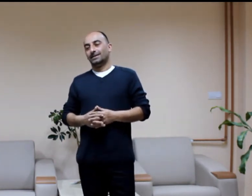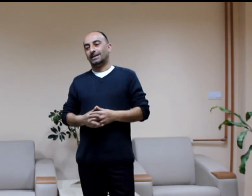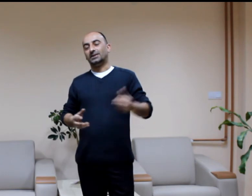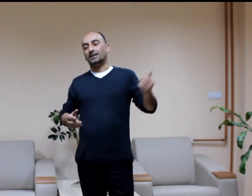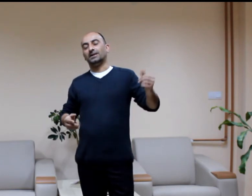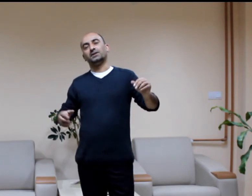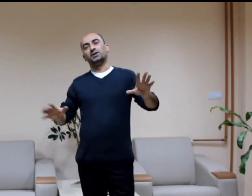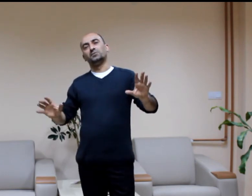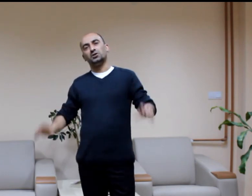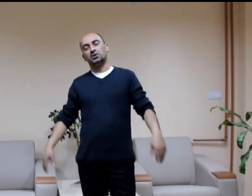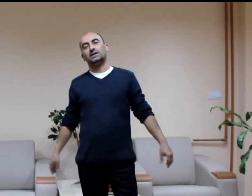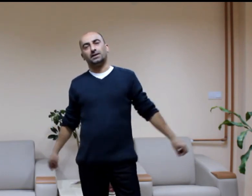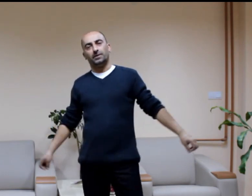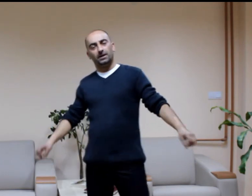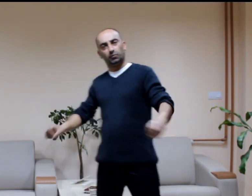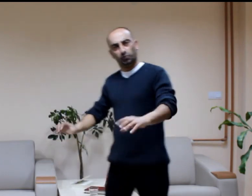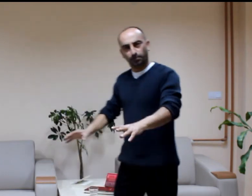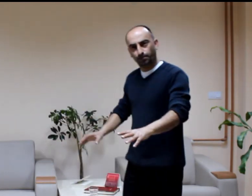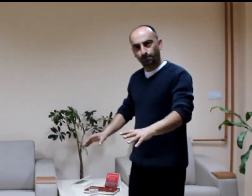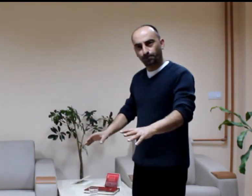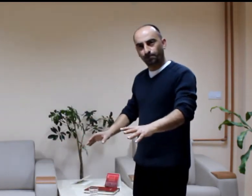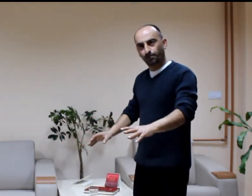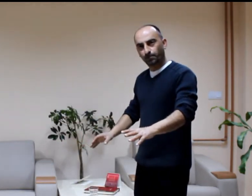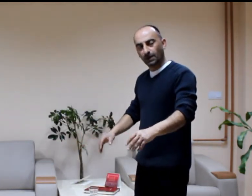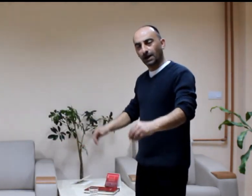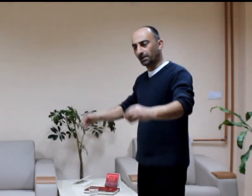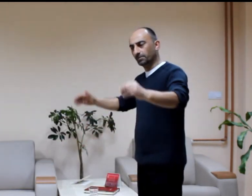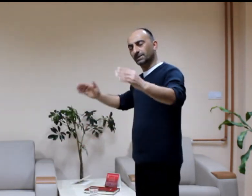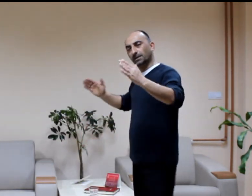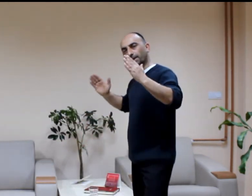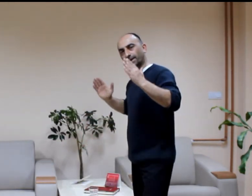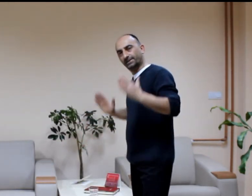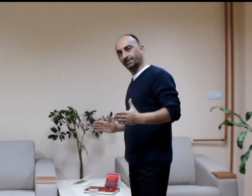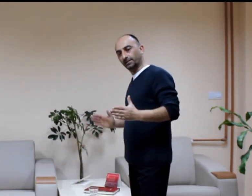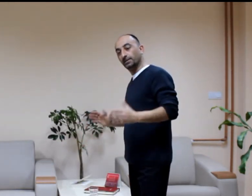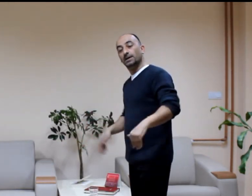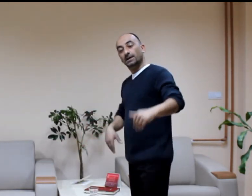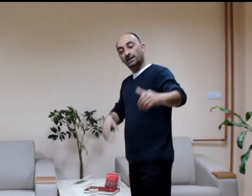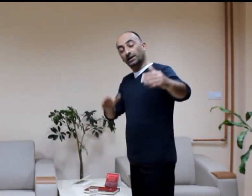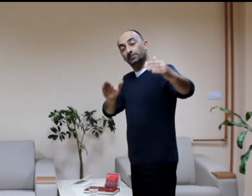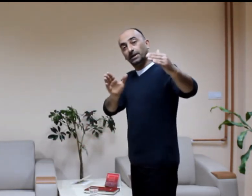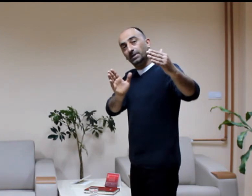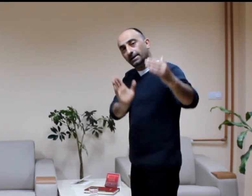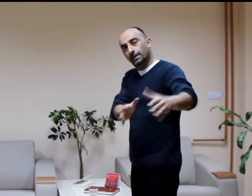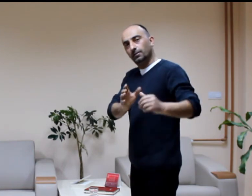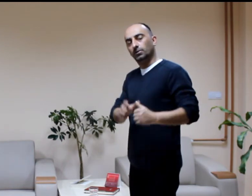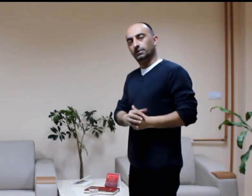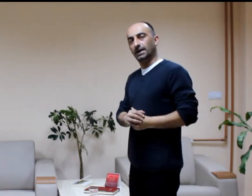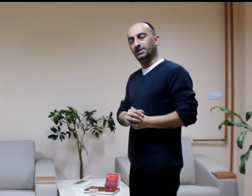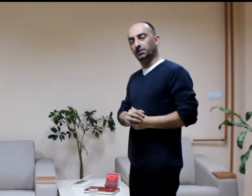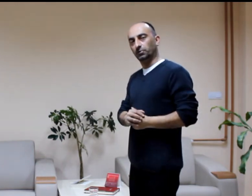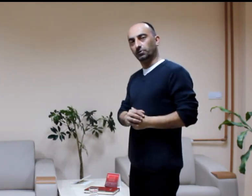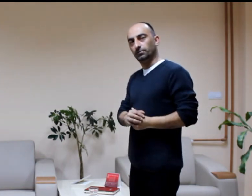Geçenlerde kırmızı ışıklı arabayla durdum. Arabamın camları açıktı. Yanımda bir de taksi durdum.